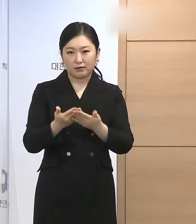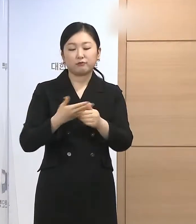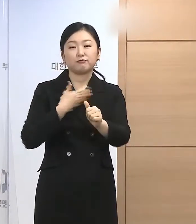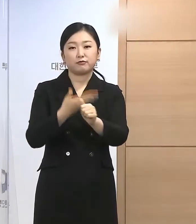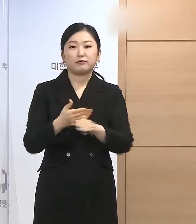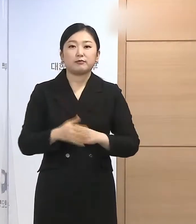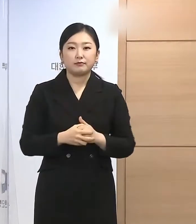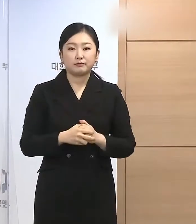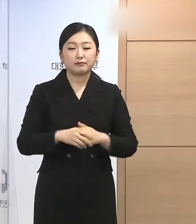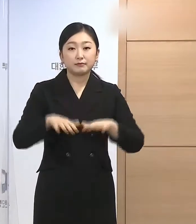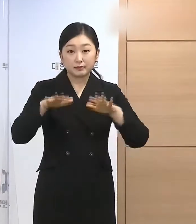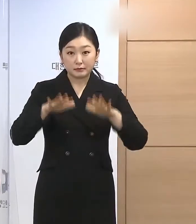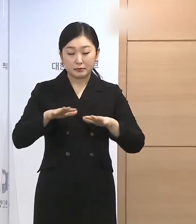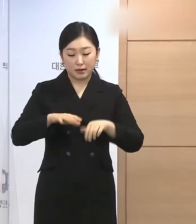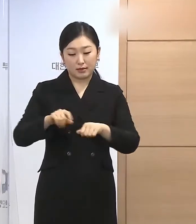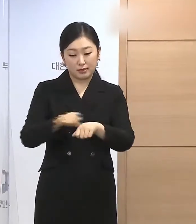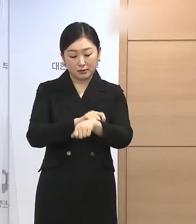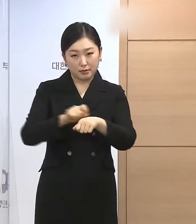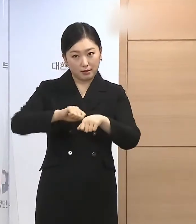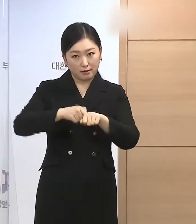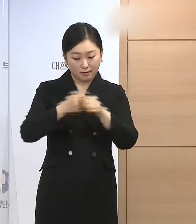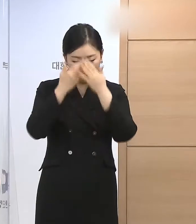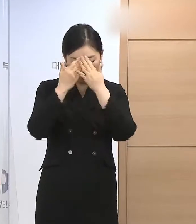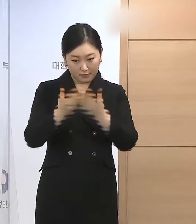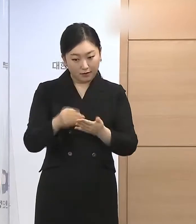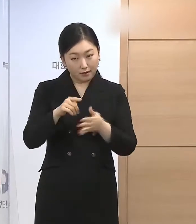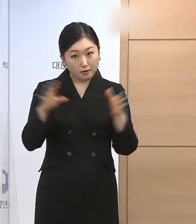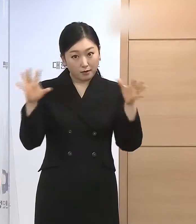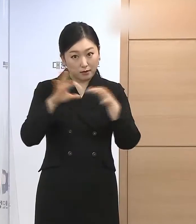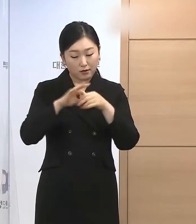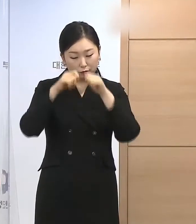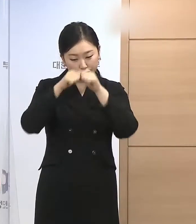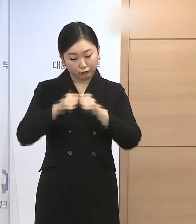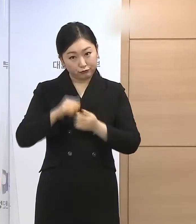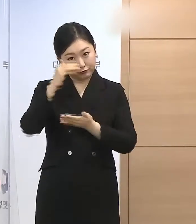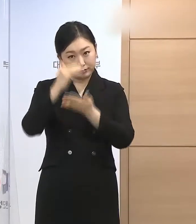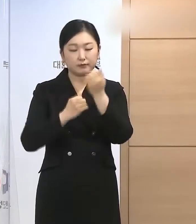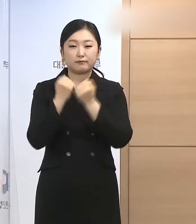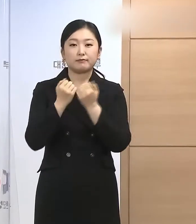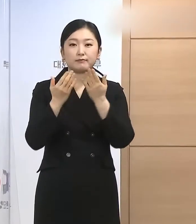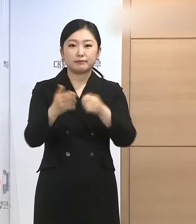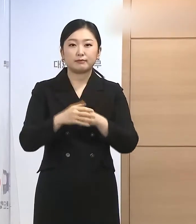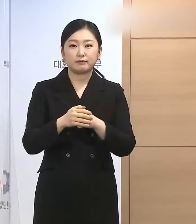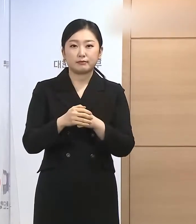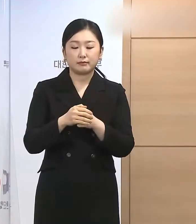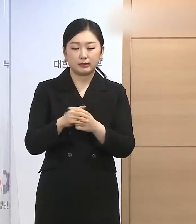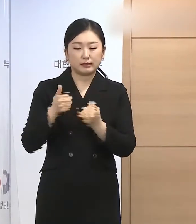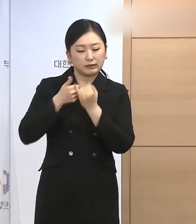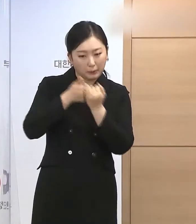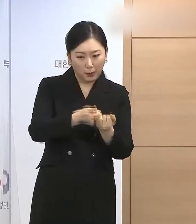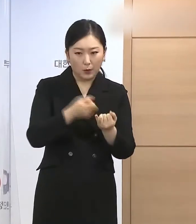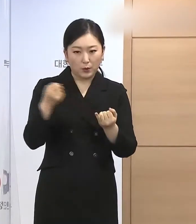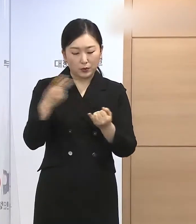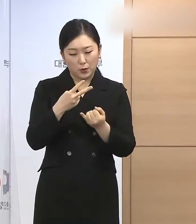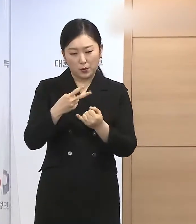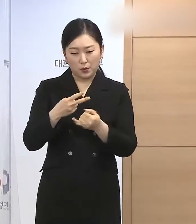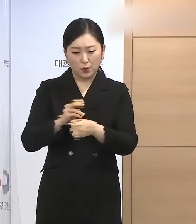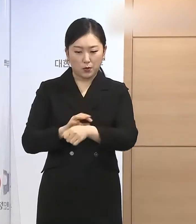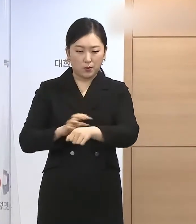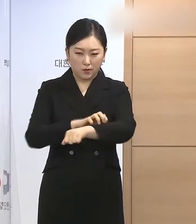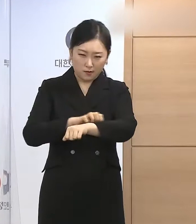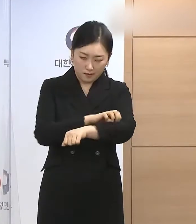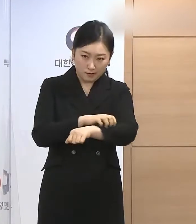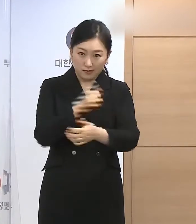이번 특별사면의 구체적인 내용에 관하여 말씀드리겠습니다. 성폭력 범죄와 조직폭력 범죄 등을 제외한